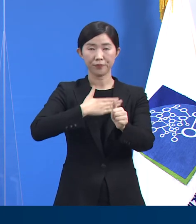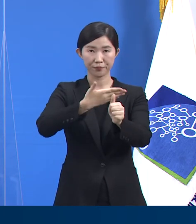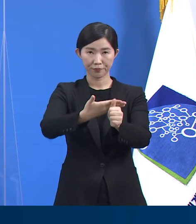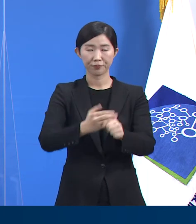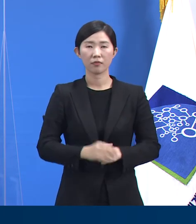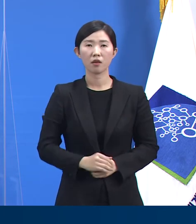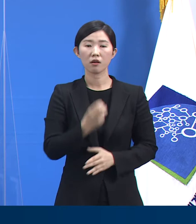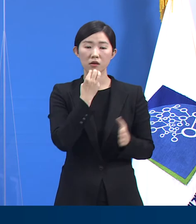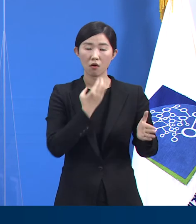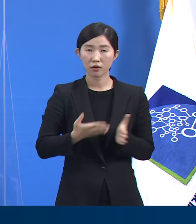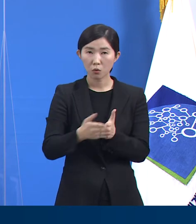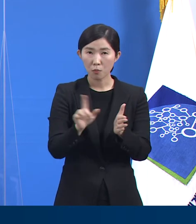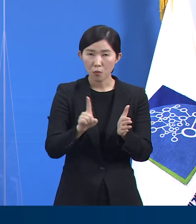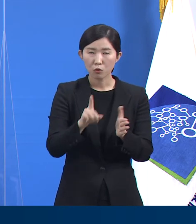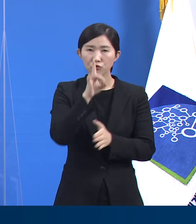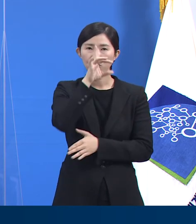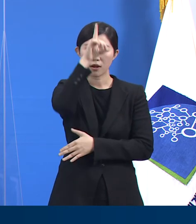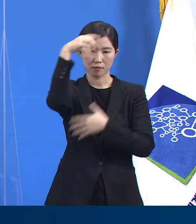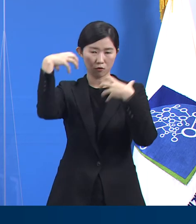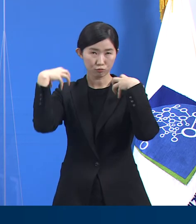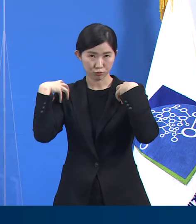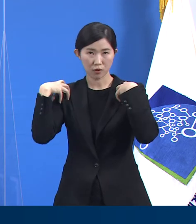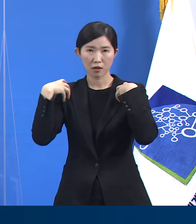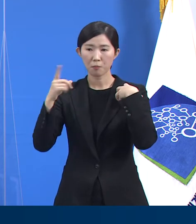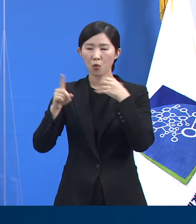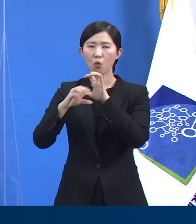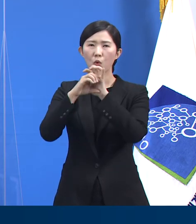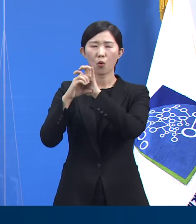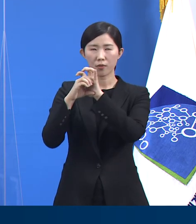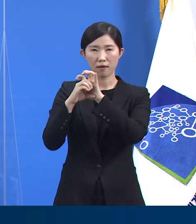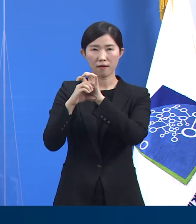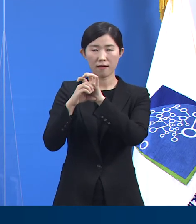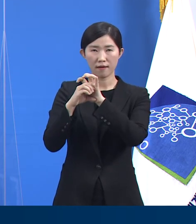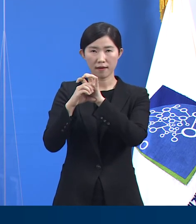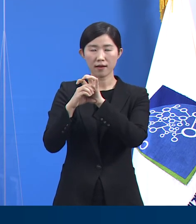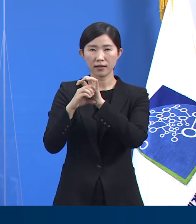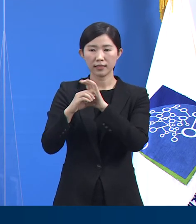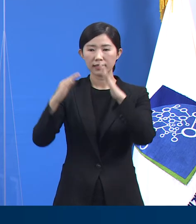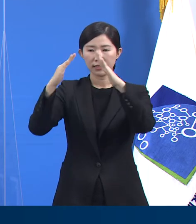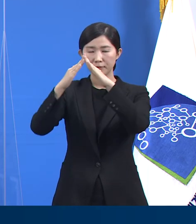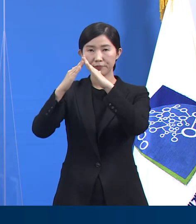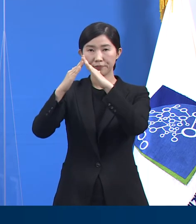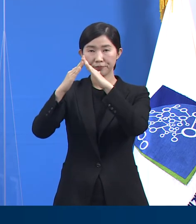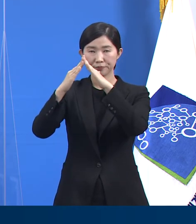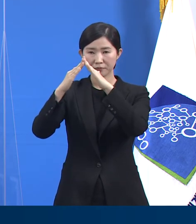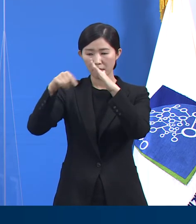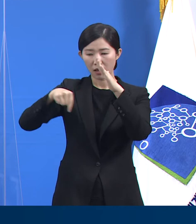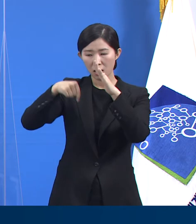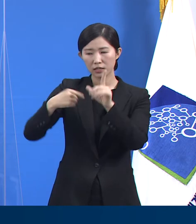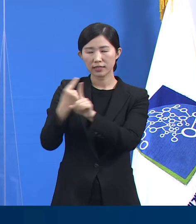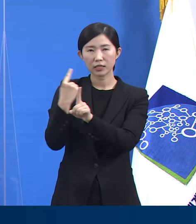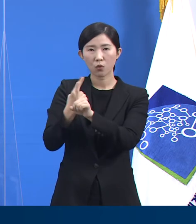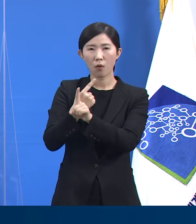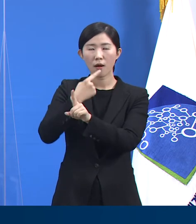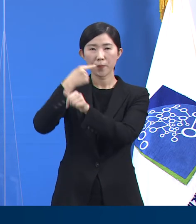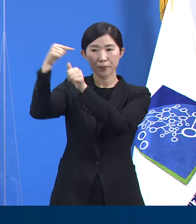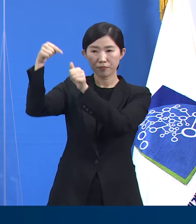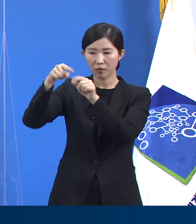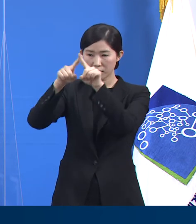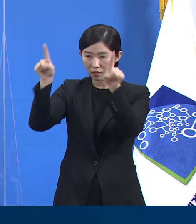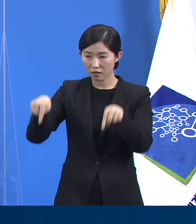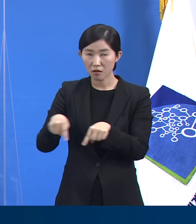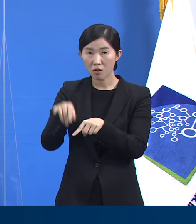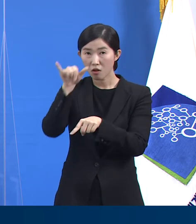중앙방역대책본부의 코로나 바이러스 감염증 1구 자가치료 안내서를 기반으로 3월 2일부터